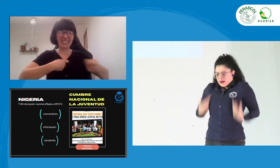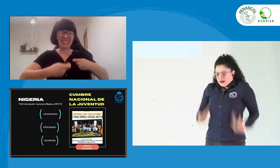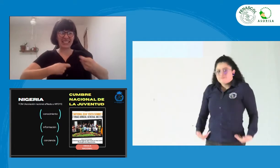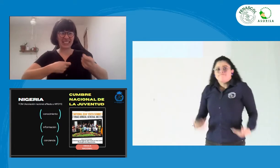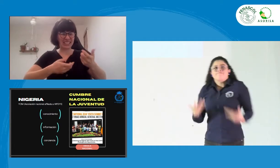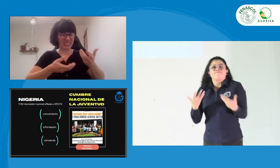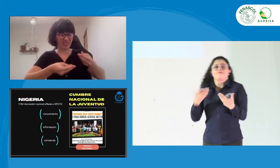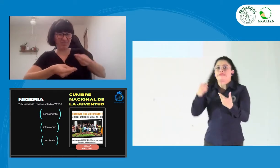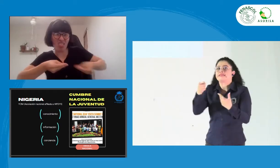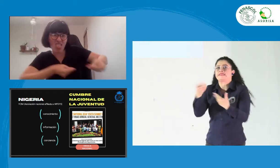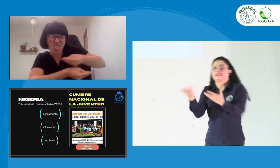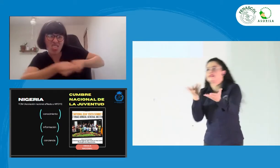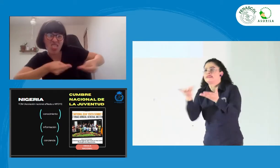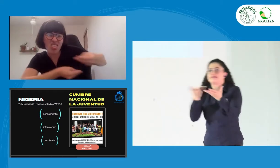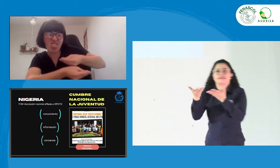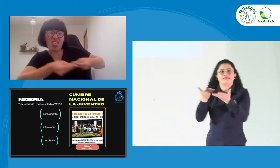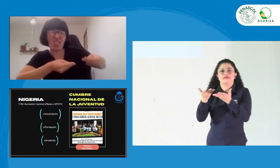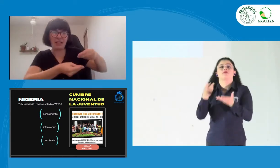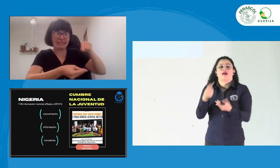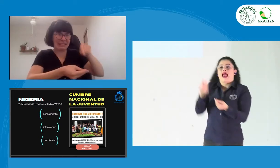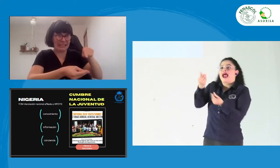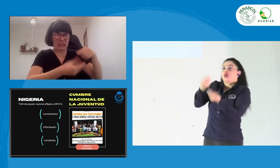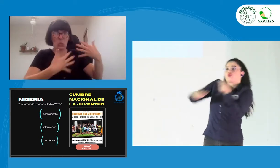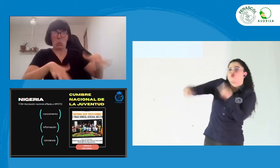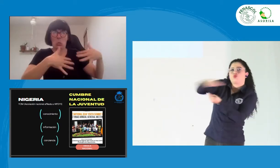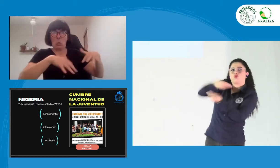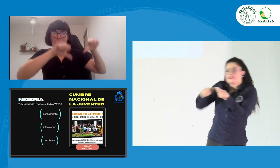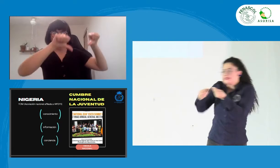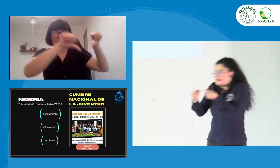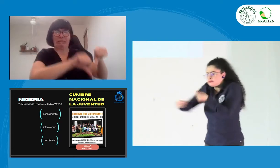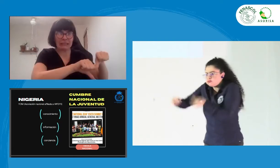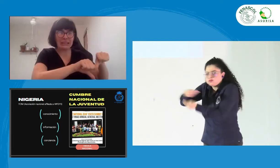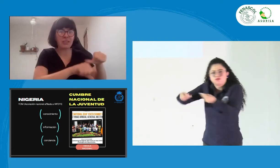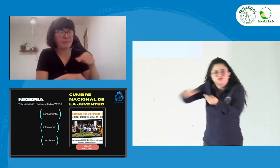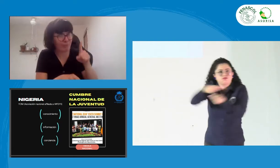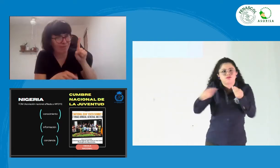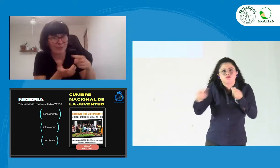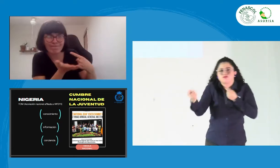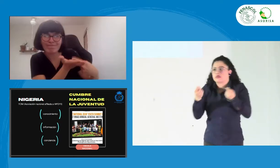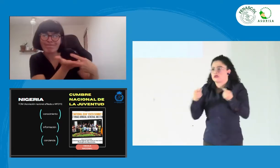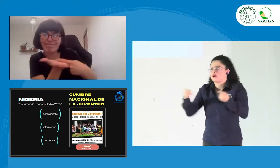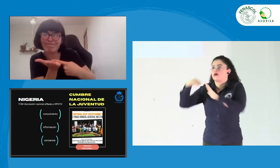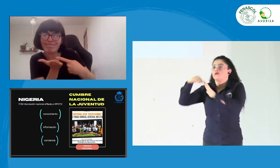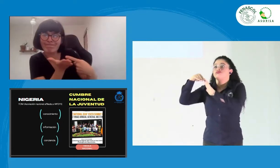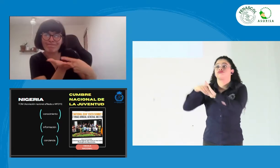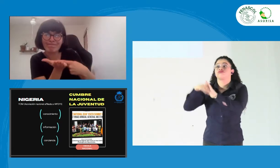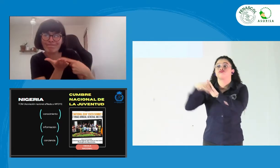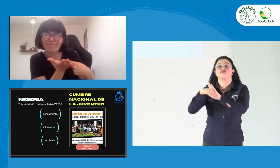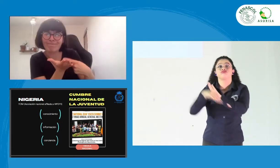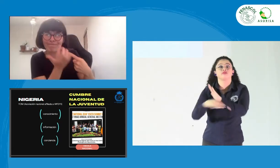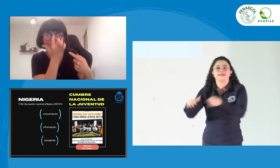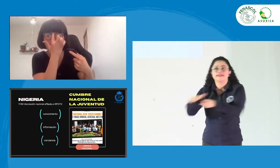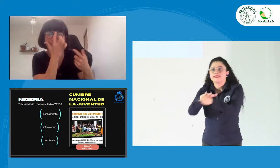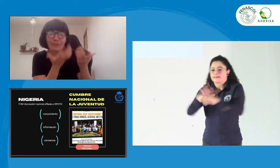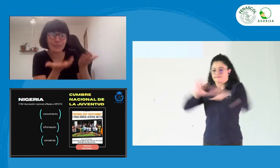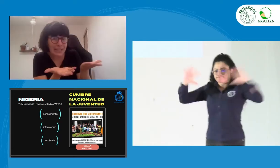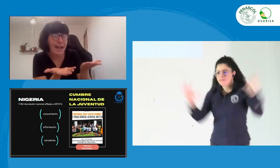Hablaron de derechos humanos, hablaron acerca, por ejemplo, de trata de seres humanos, de la situación que se está